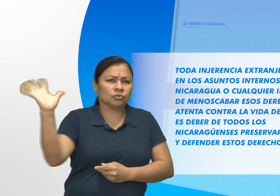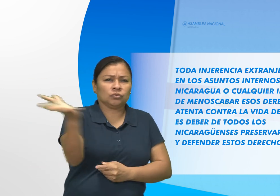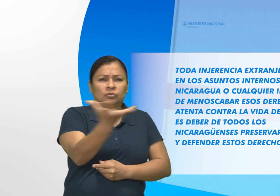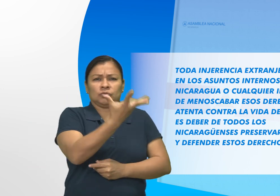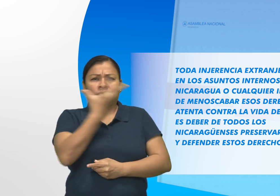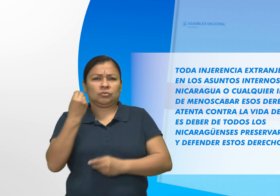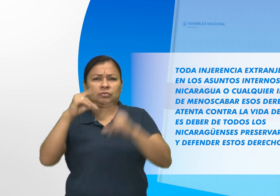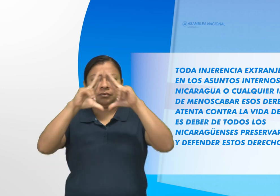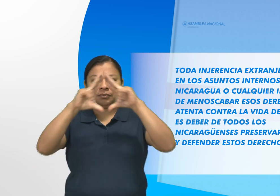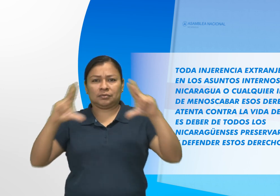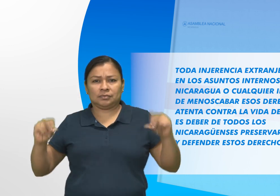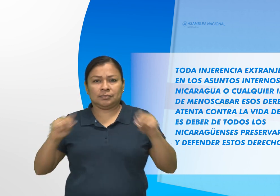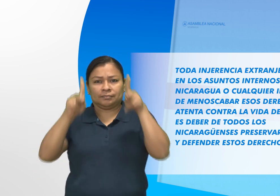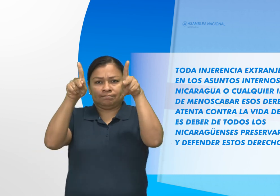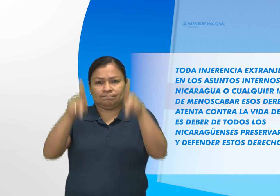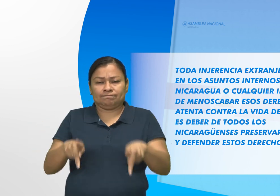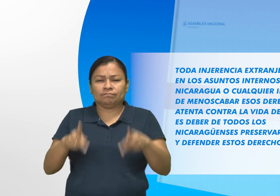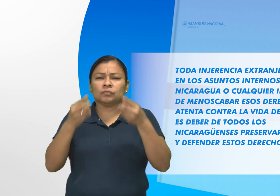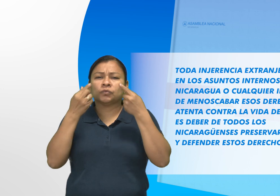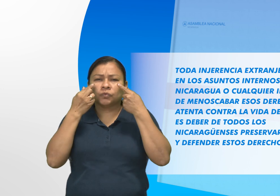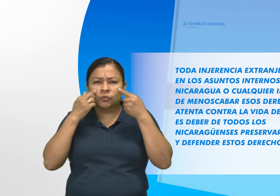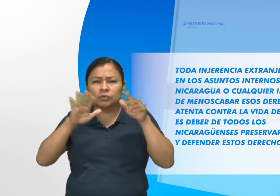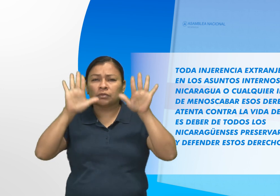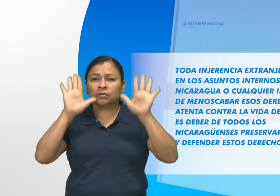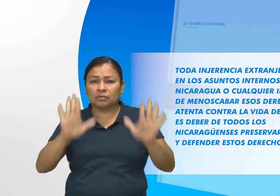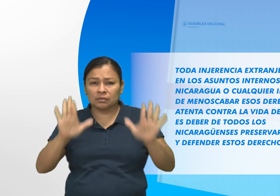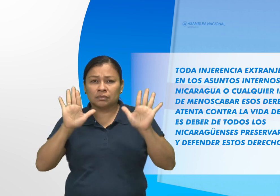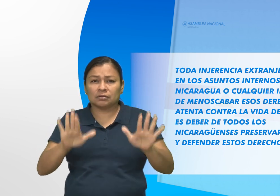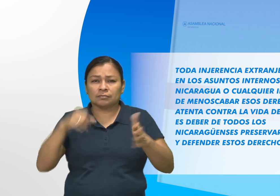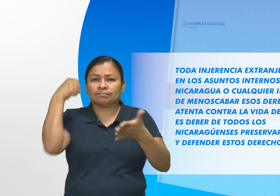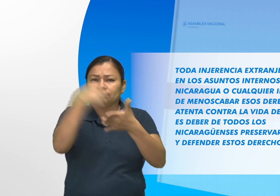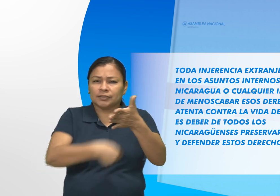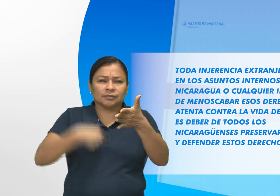preservar y defender estos derechos.